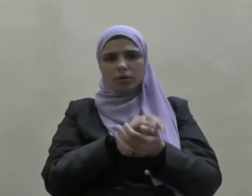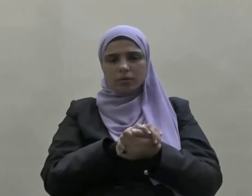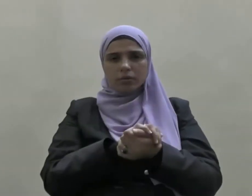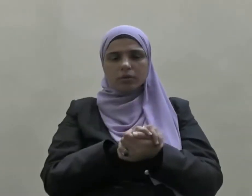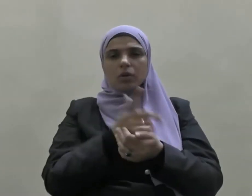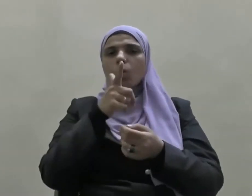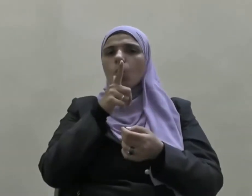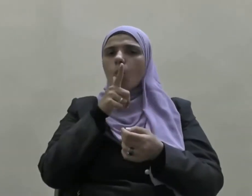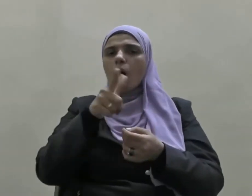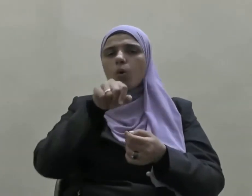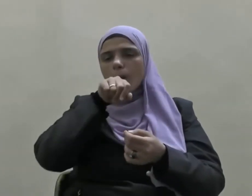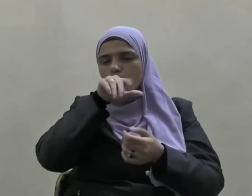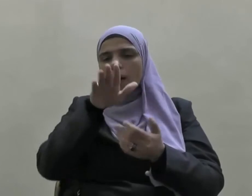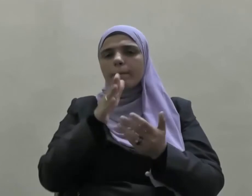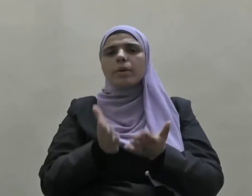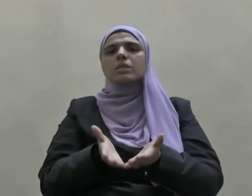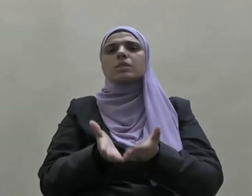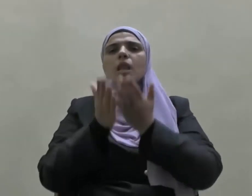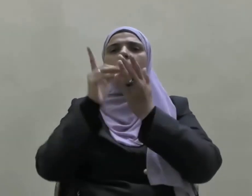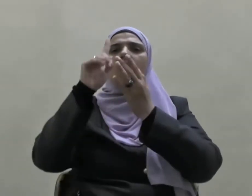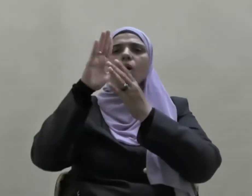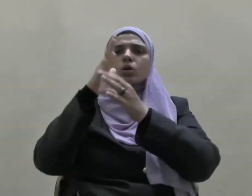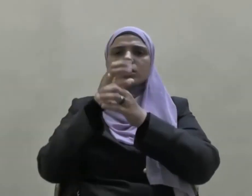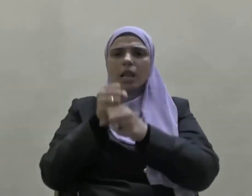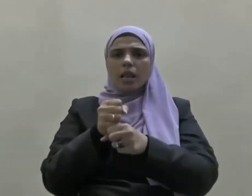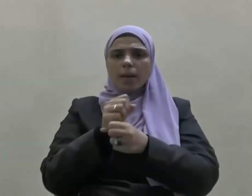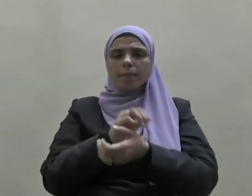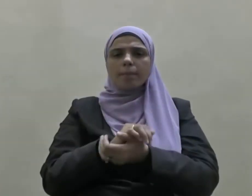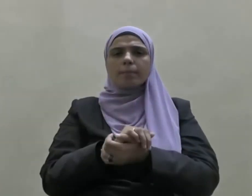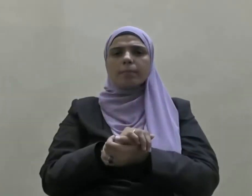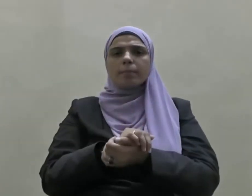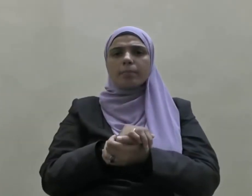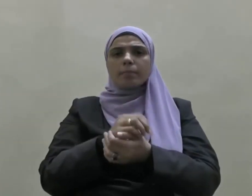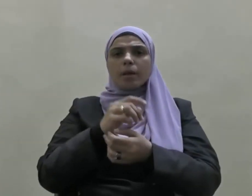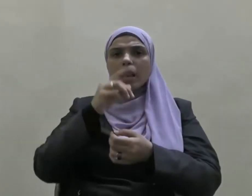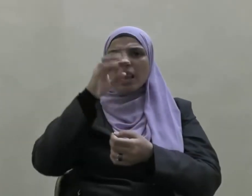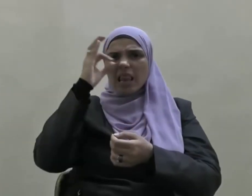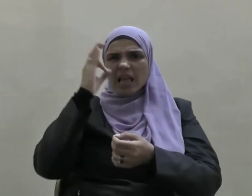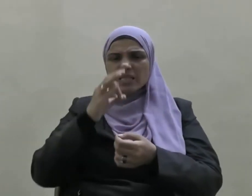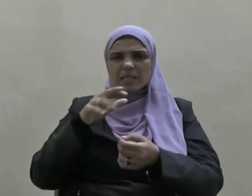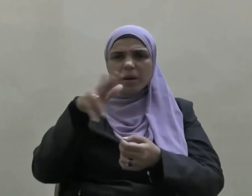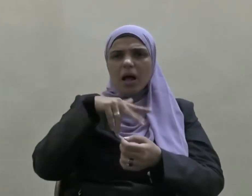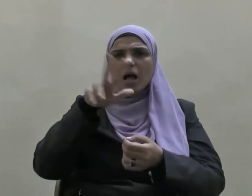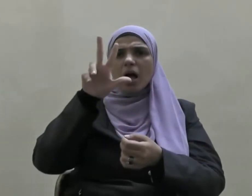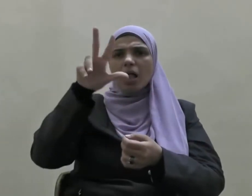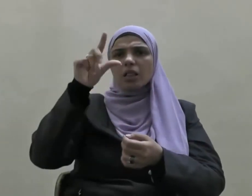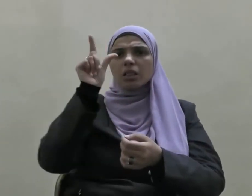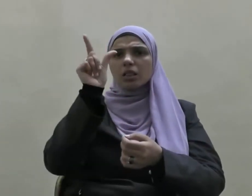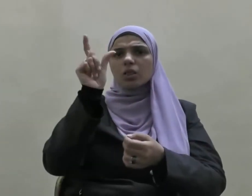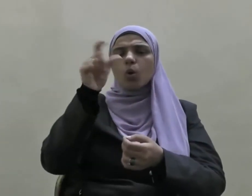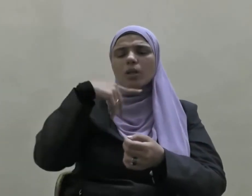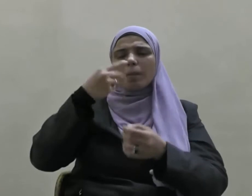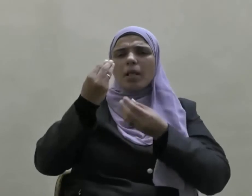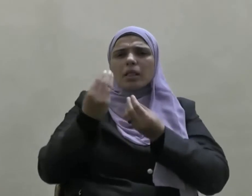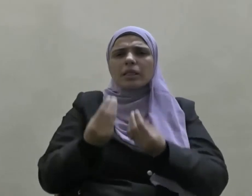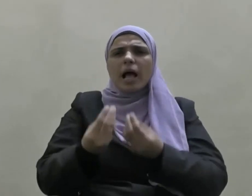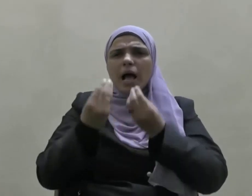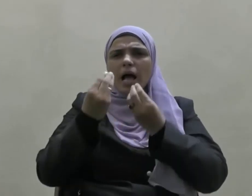وقوله صلى الله عليه وسلم التؤده في كل شيء